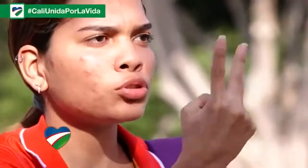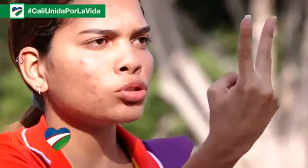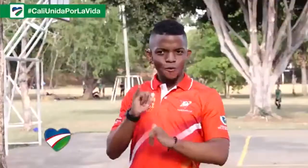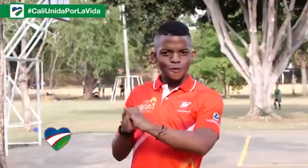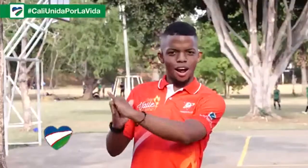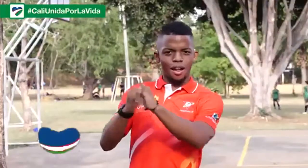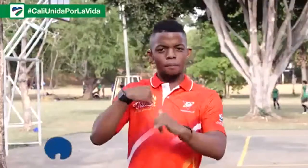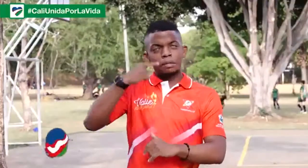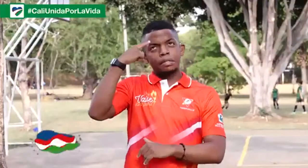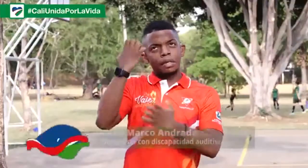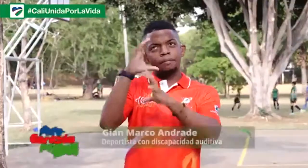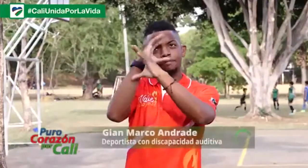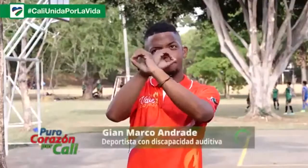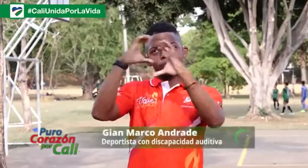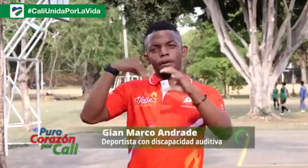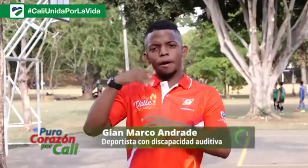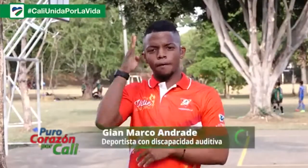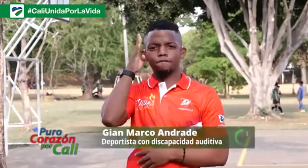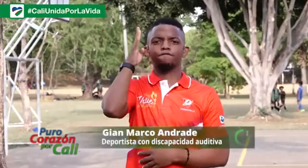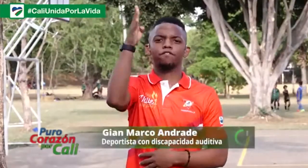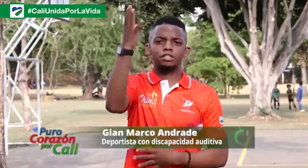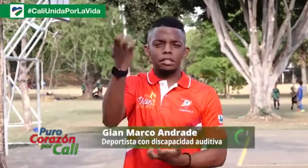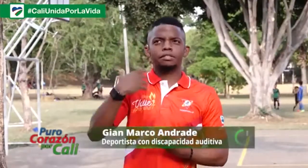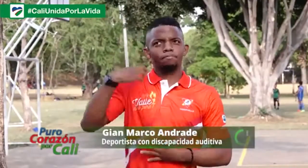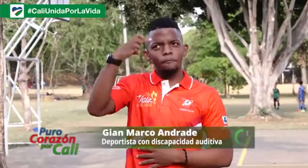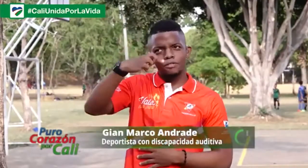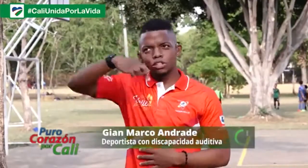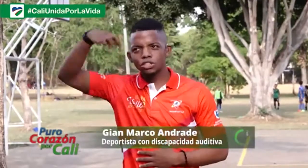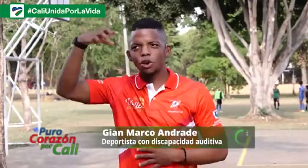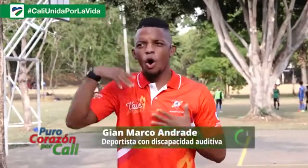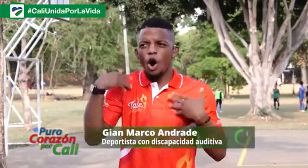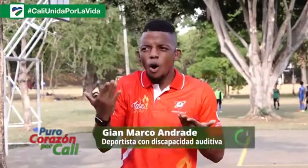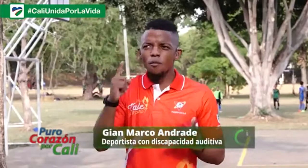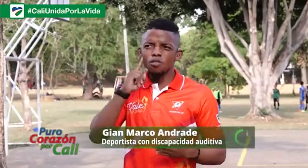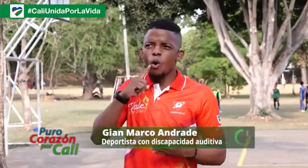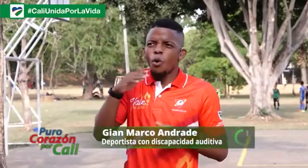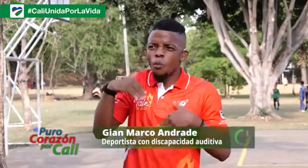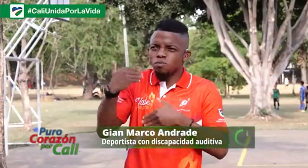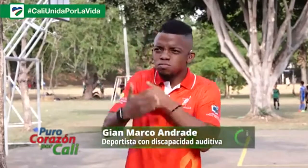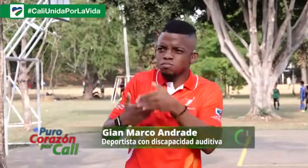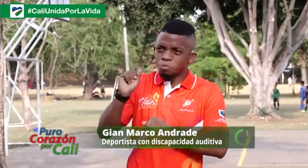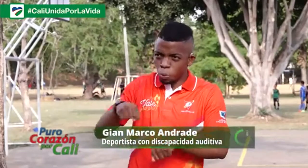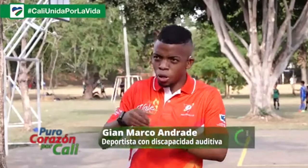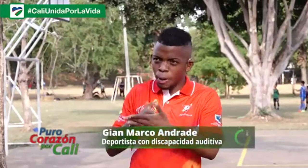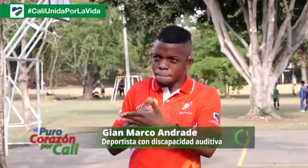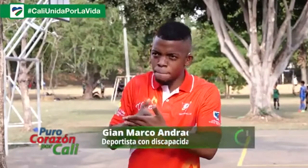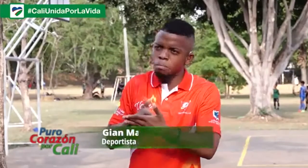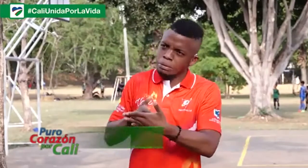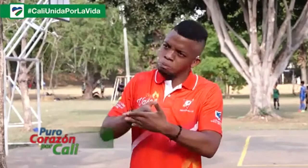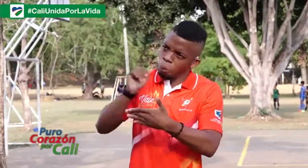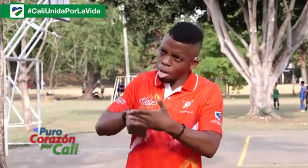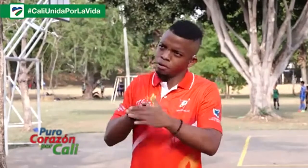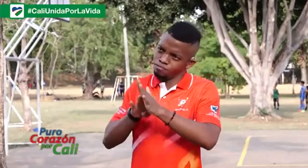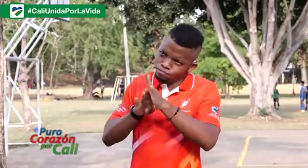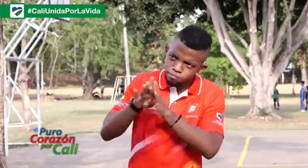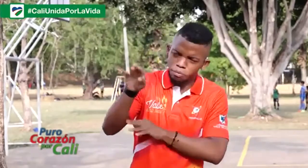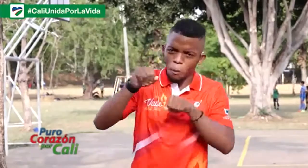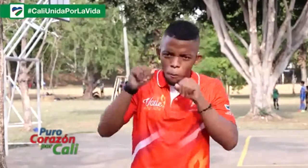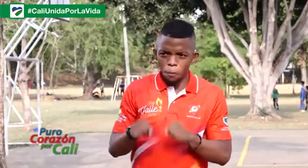Me sentía orgulloso de ser una persona sorda y mi sueño es ser profesional y también ver la necesidad de que como